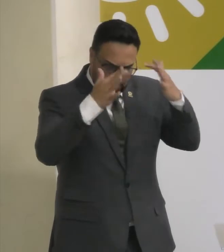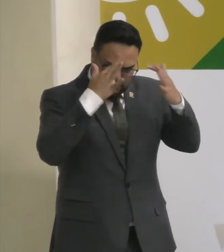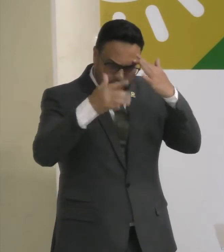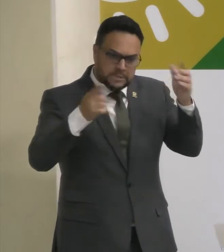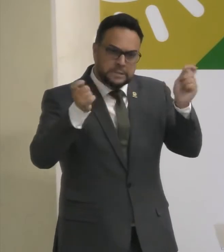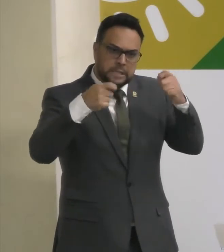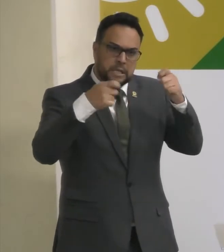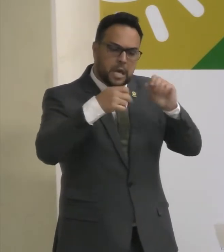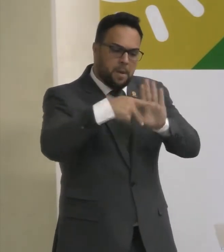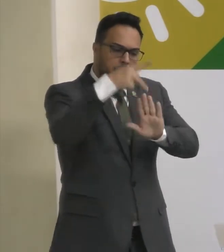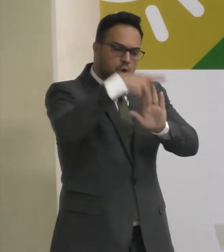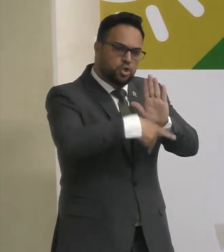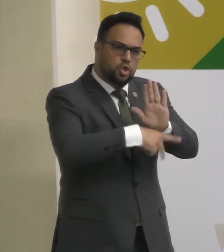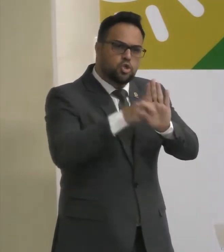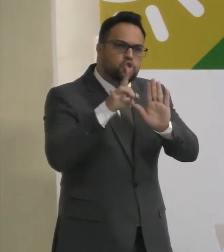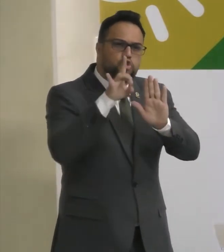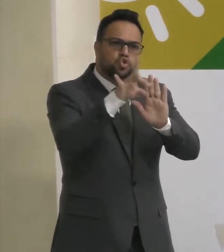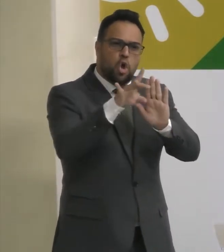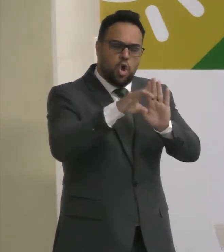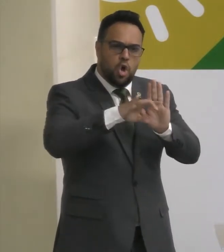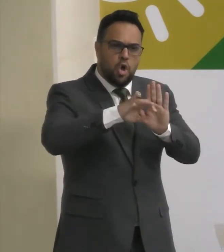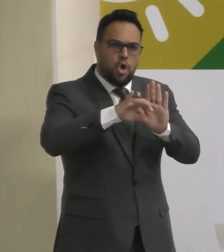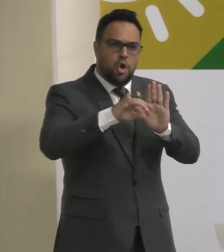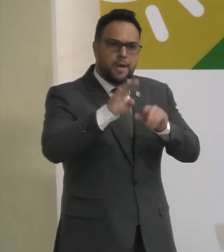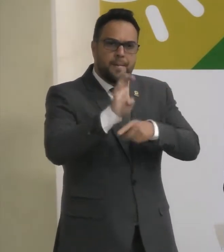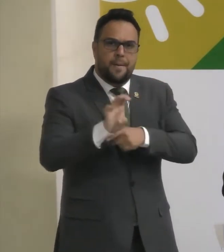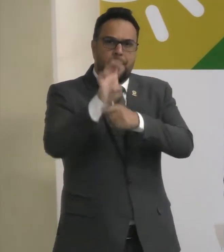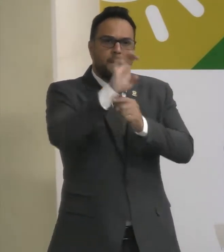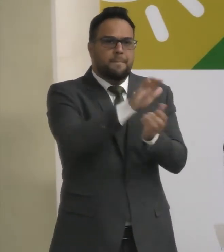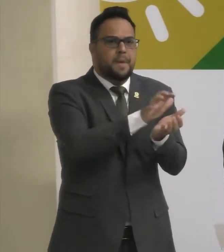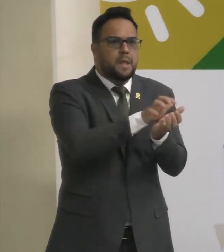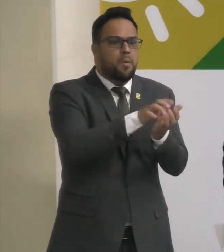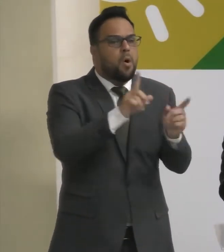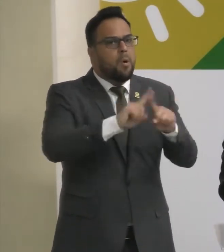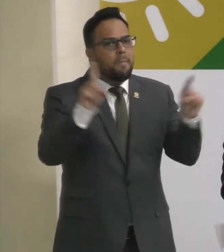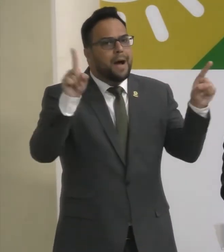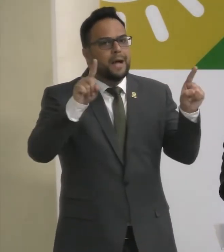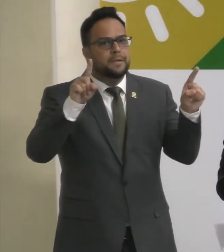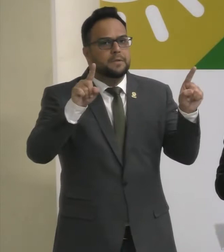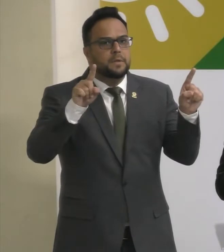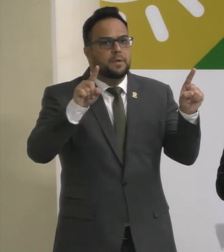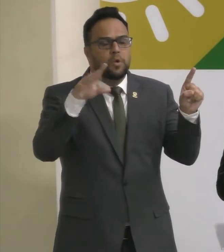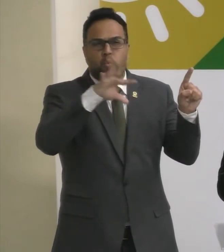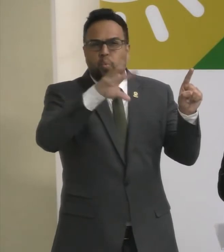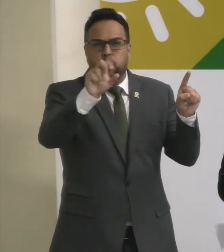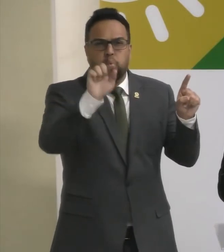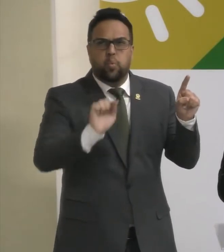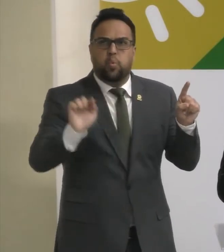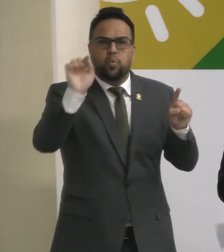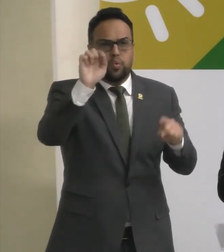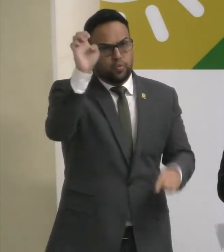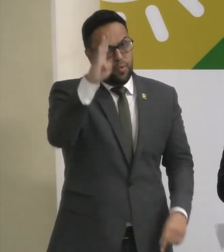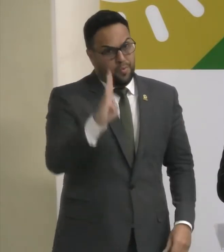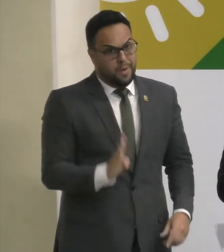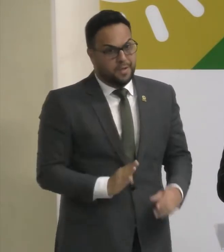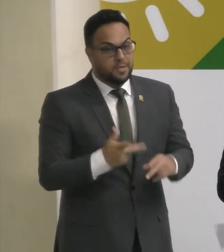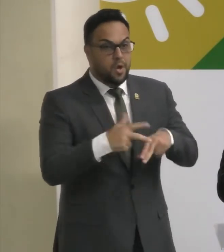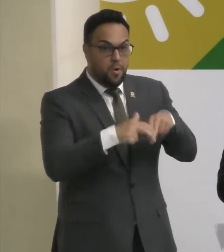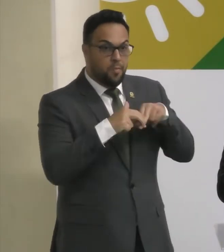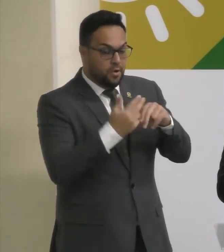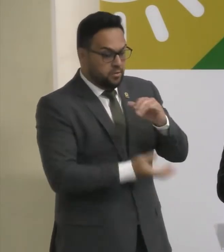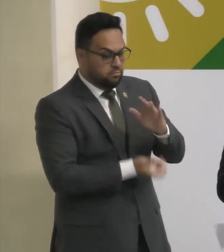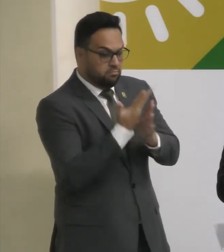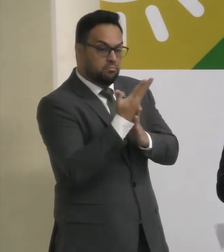para atender Apenas Jaboatão Não para apenas Atender o povo De Pernambuco Mas sim para atender Todo o Brasil E nós fizemos Esse projeto